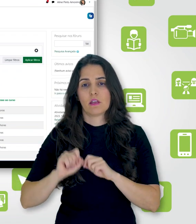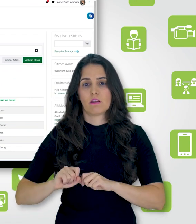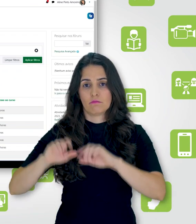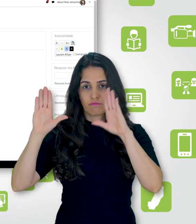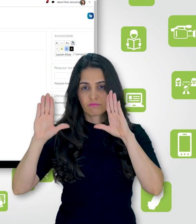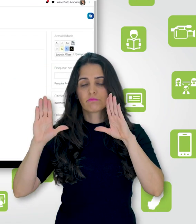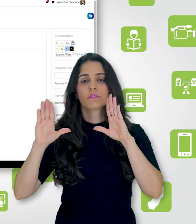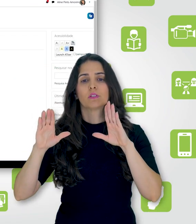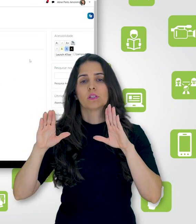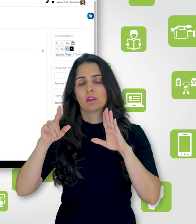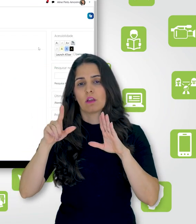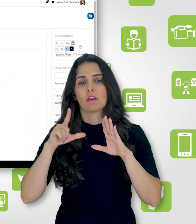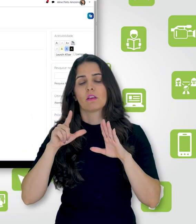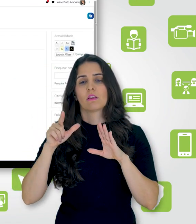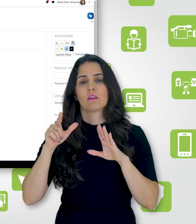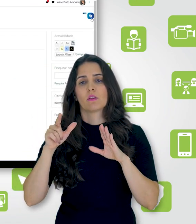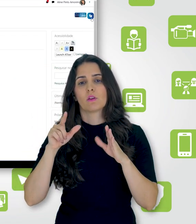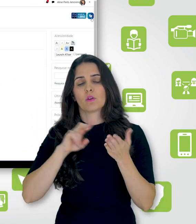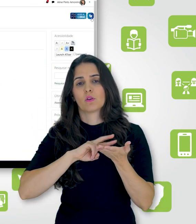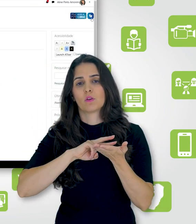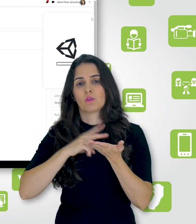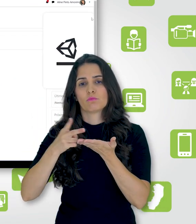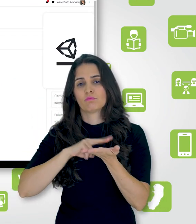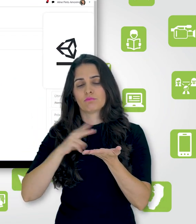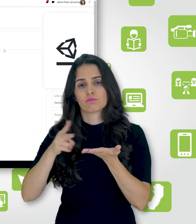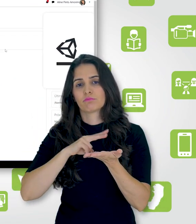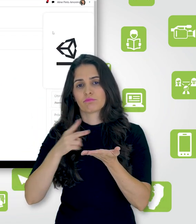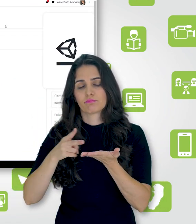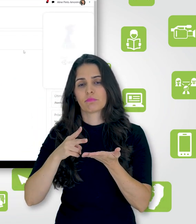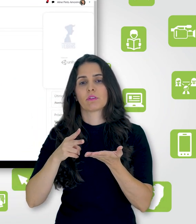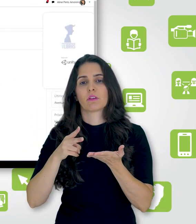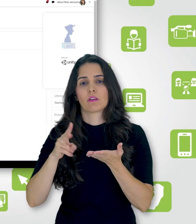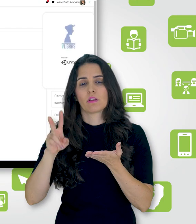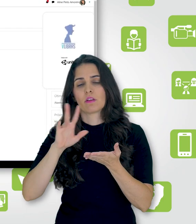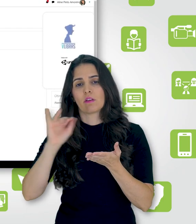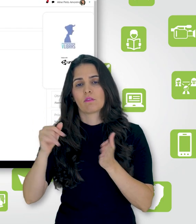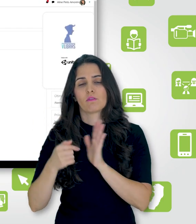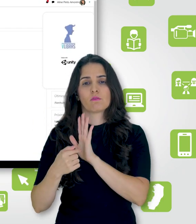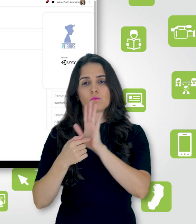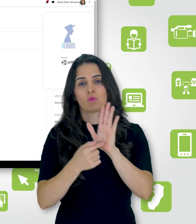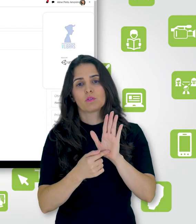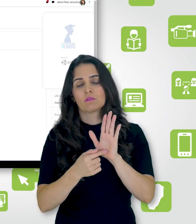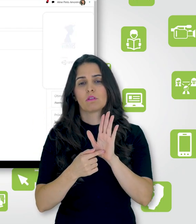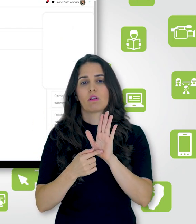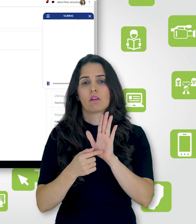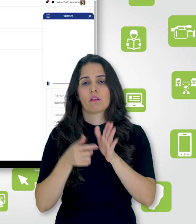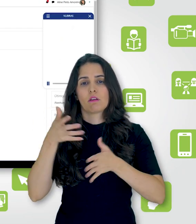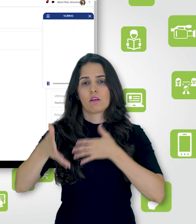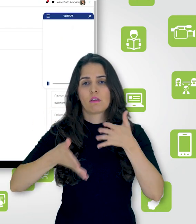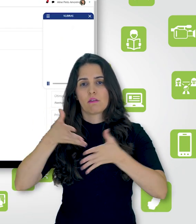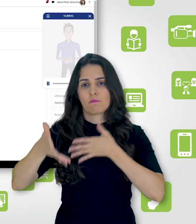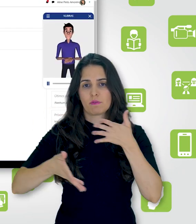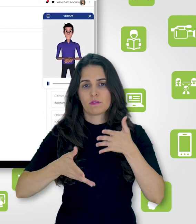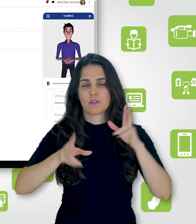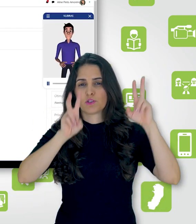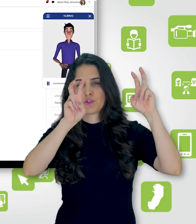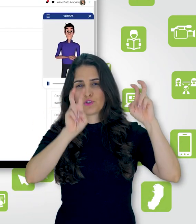habilitado, ele vai, então, me dizer o que está escrito no título de cada bloco.